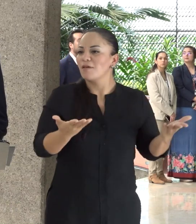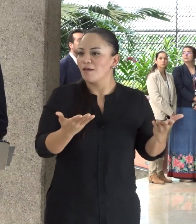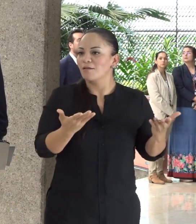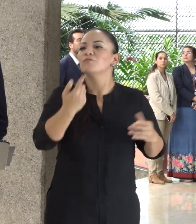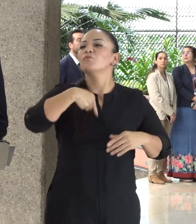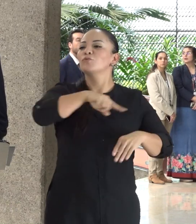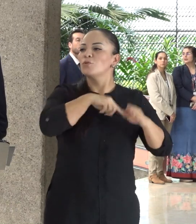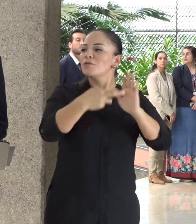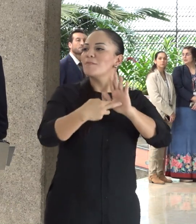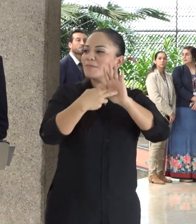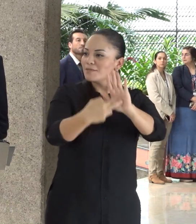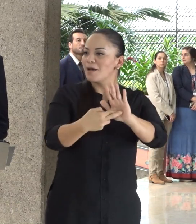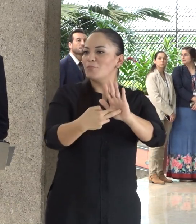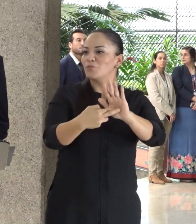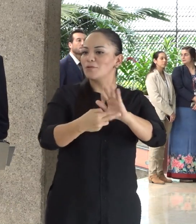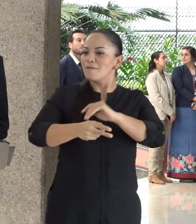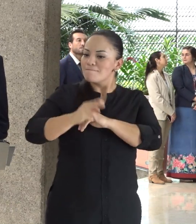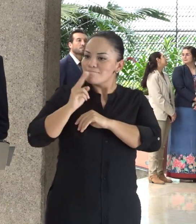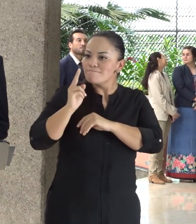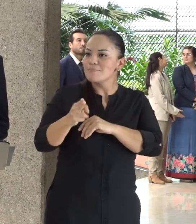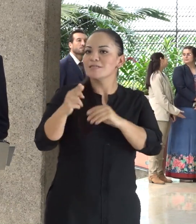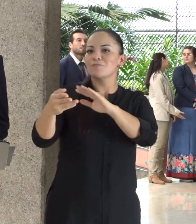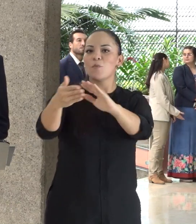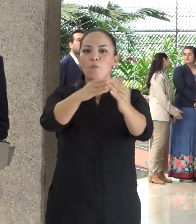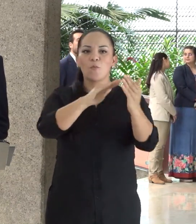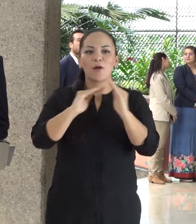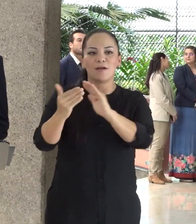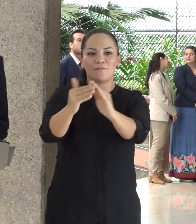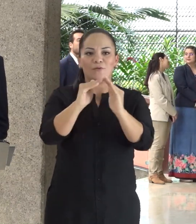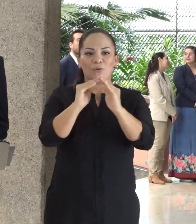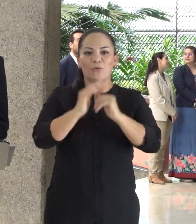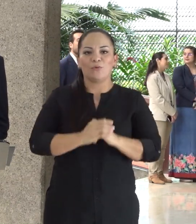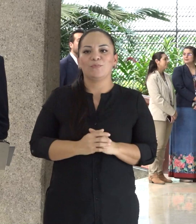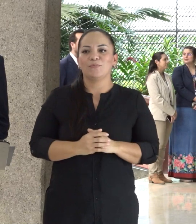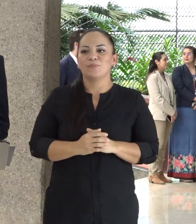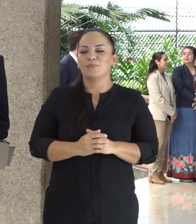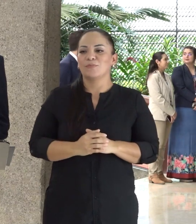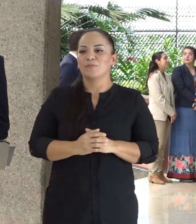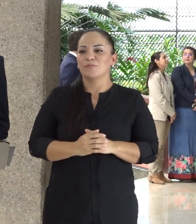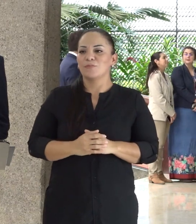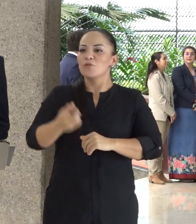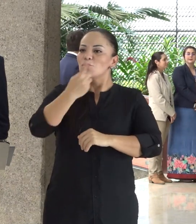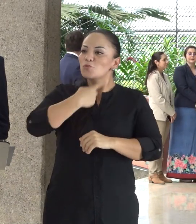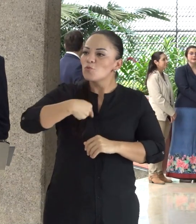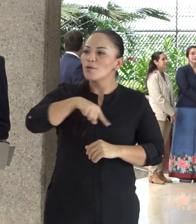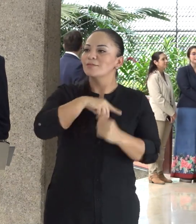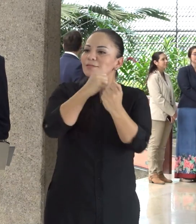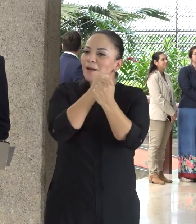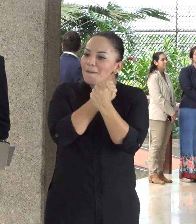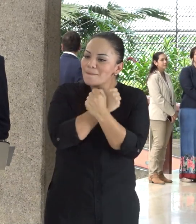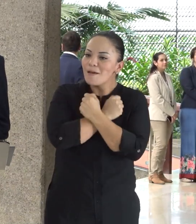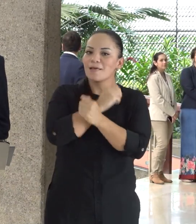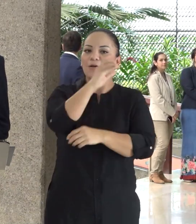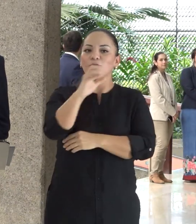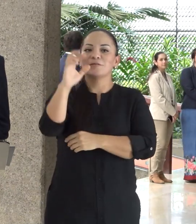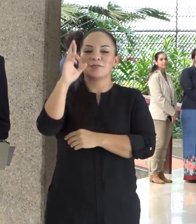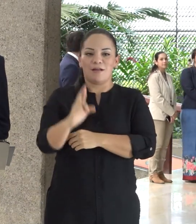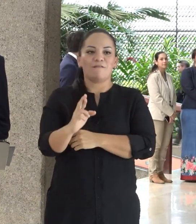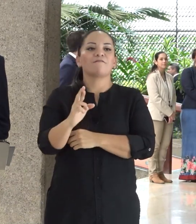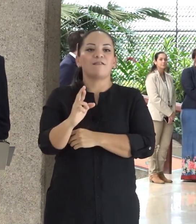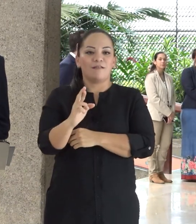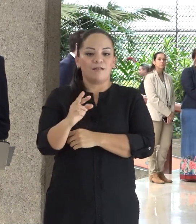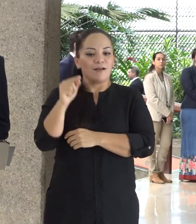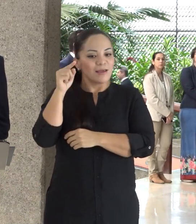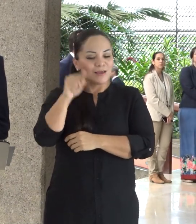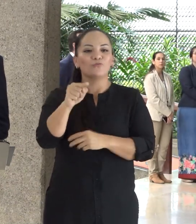representamos a un mismo pueblo. Es nuestra amada Costa Rica quien nos